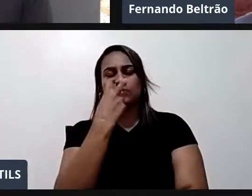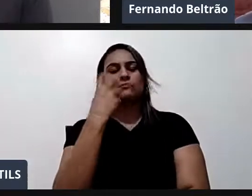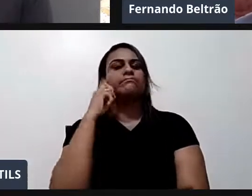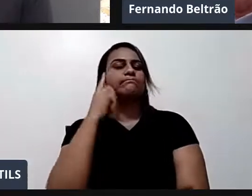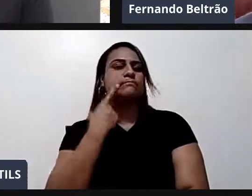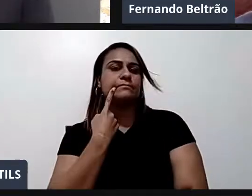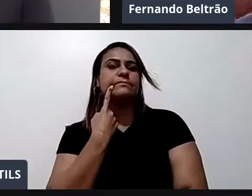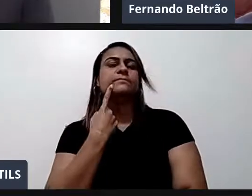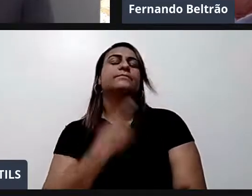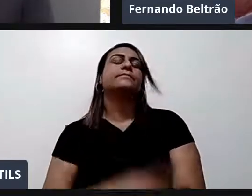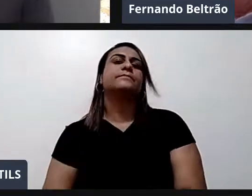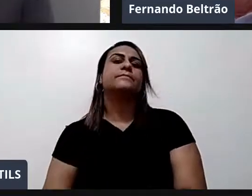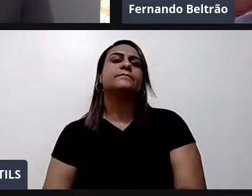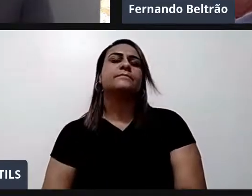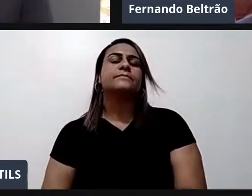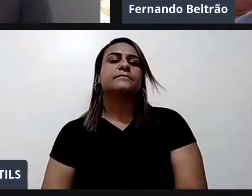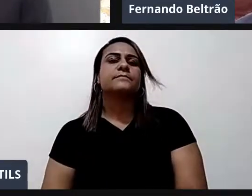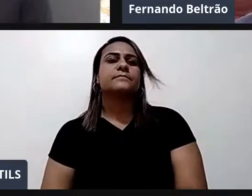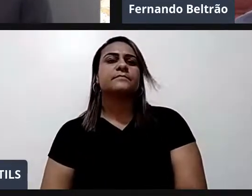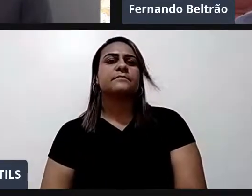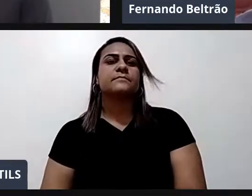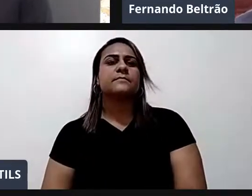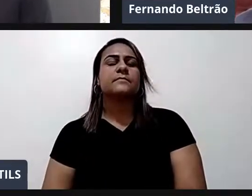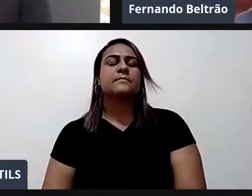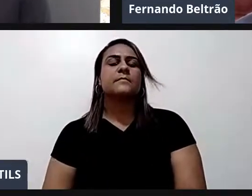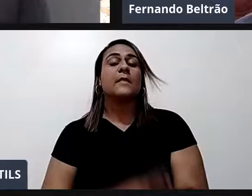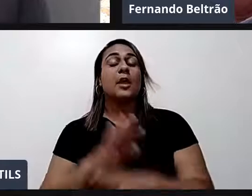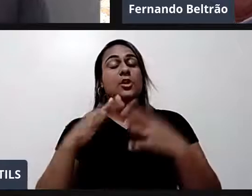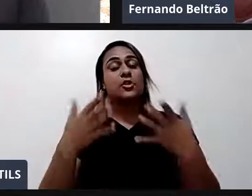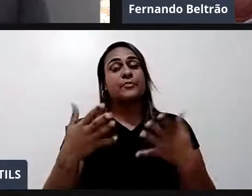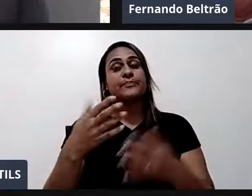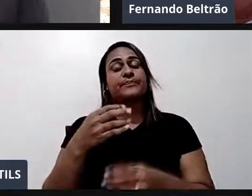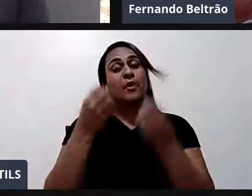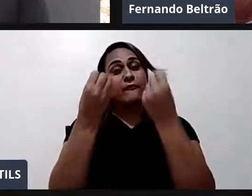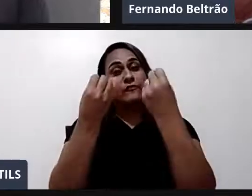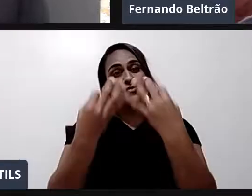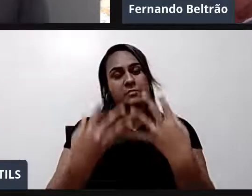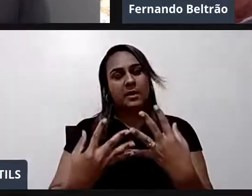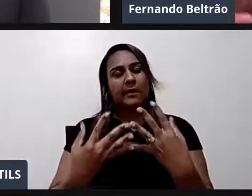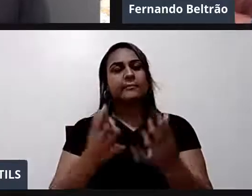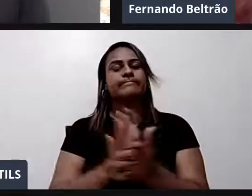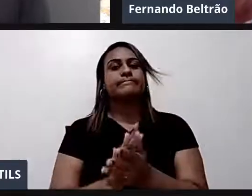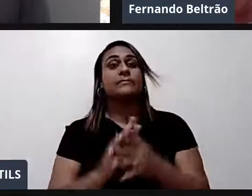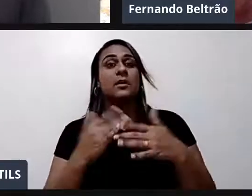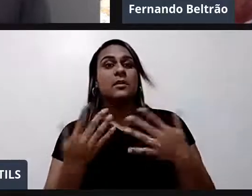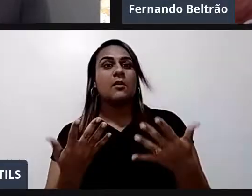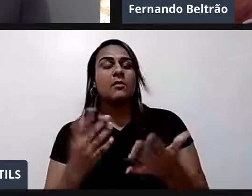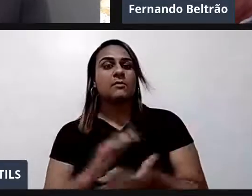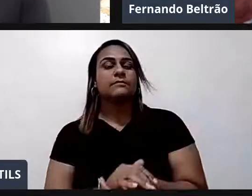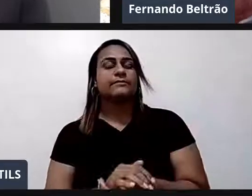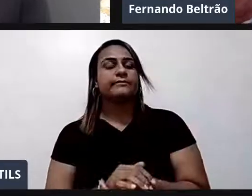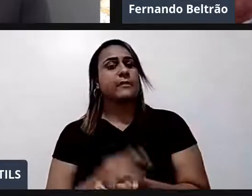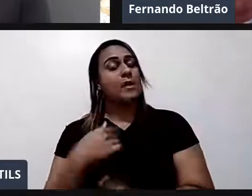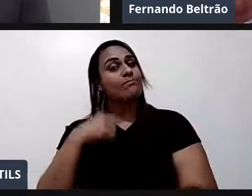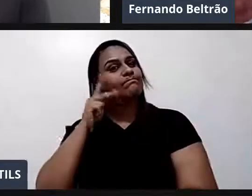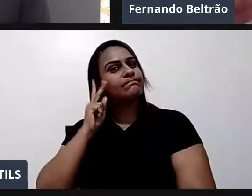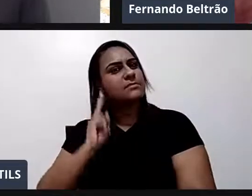é que você vai começar? Vou te explicar. Vê. Na verdade. Na verdade mesmo. Eu sempre. Tive uma identificação